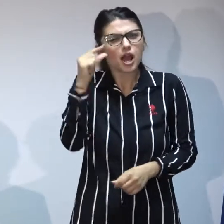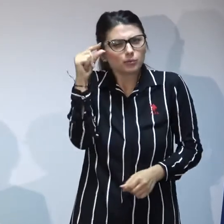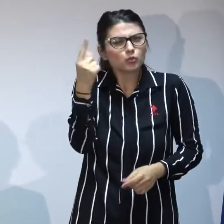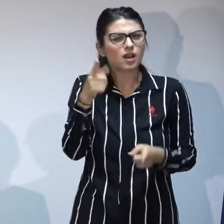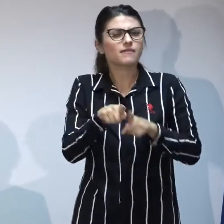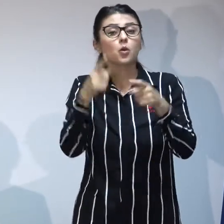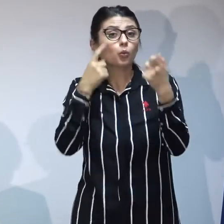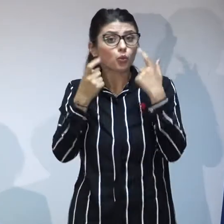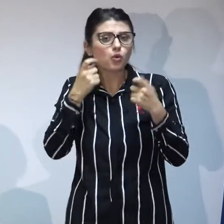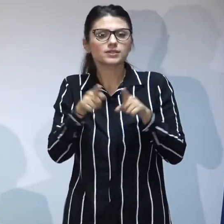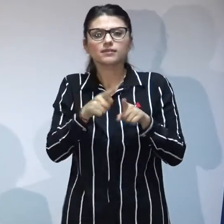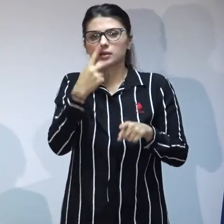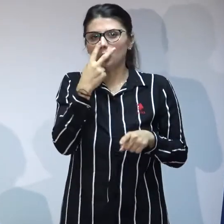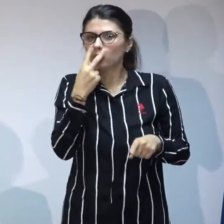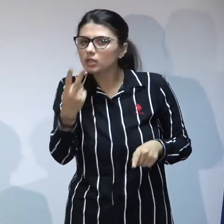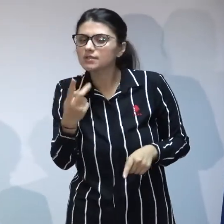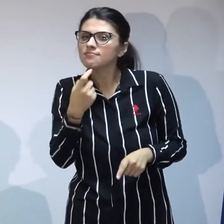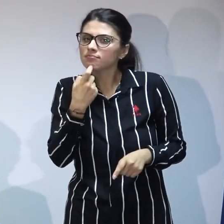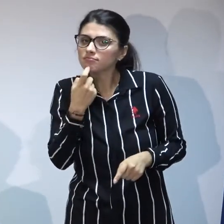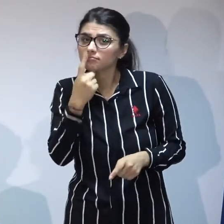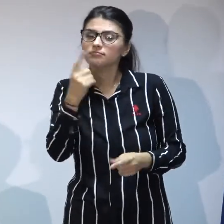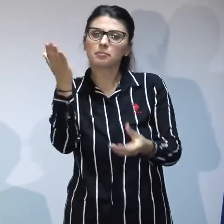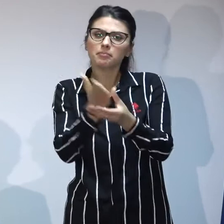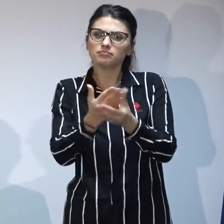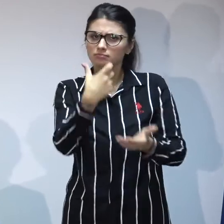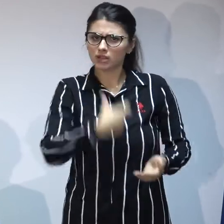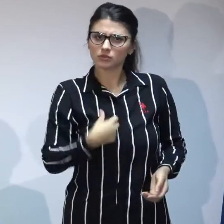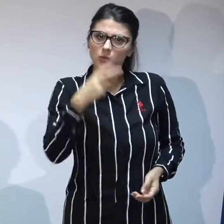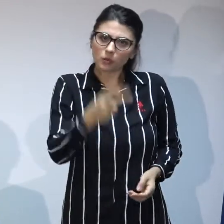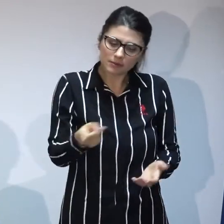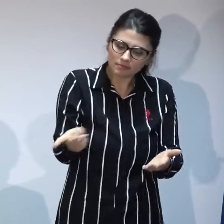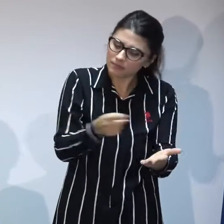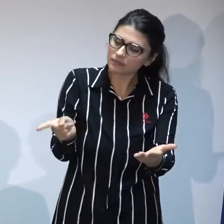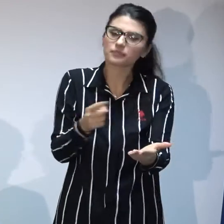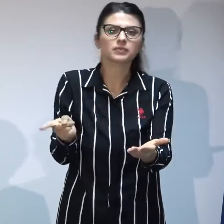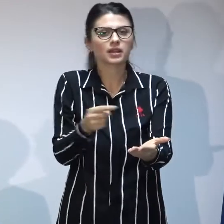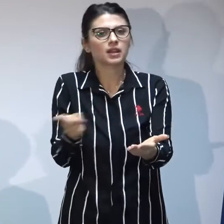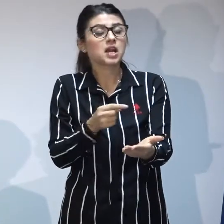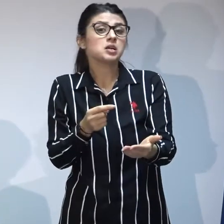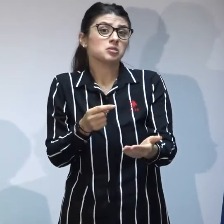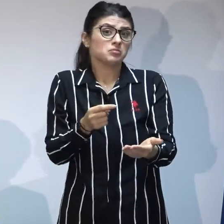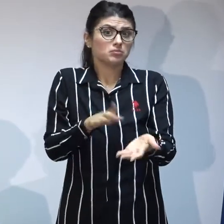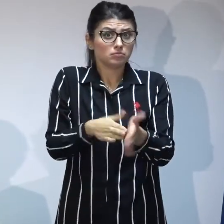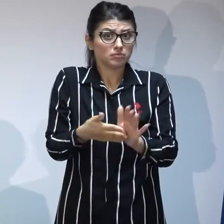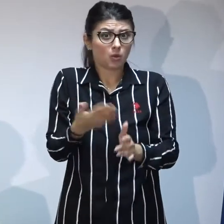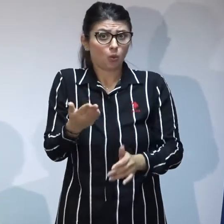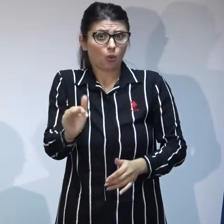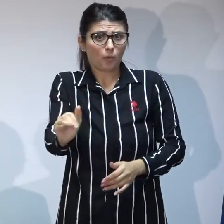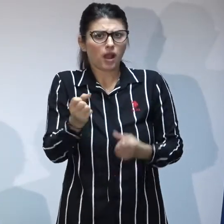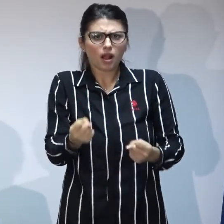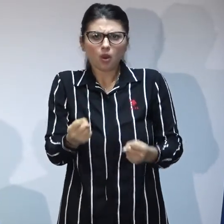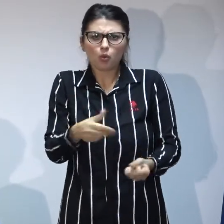să se uite personal în dosarele acestor copii sau pe acel profil public al copilului greu